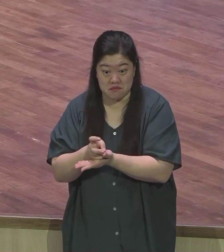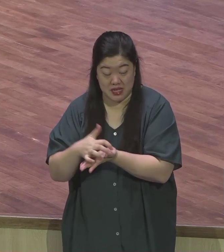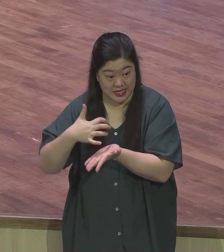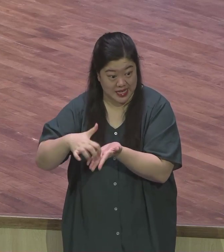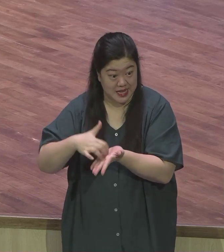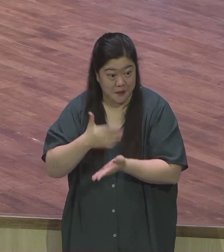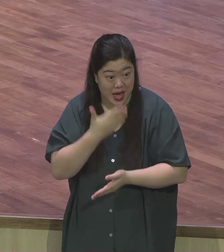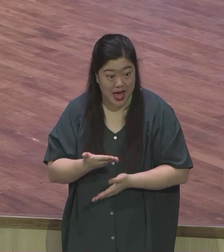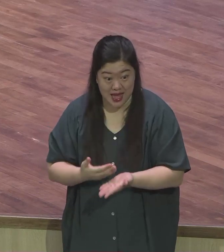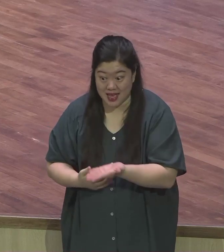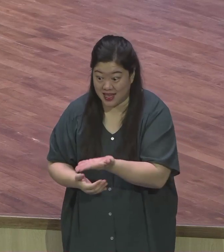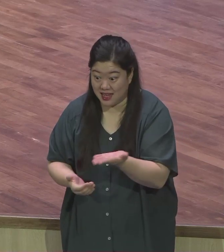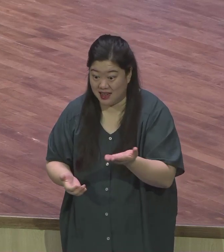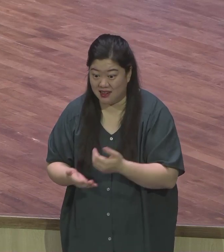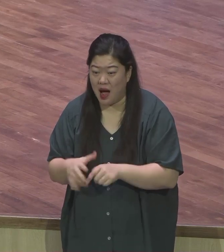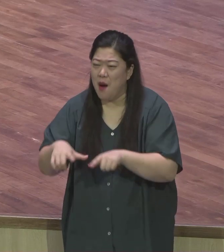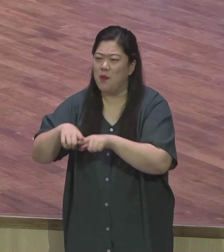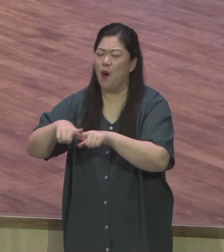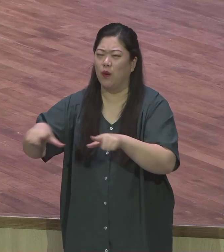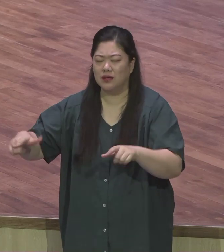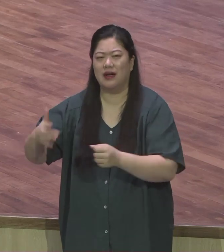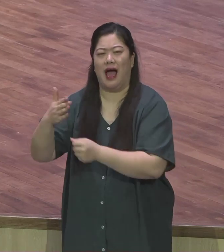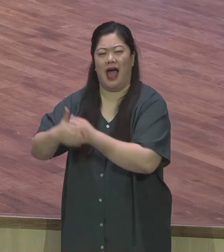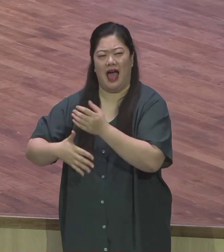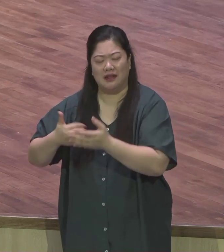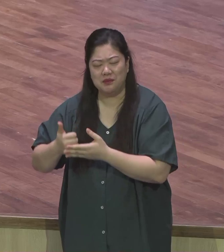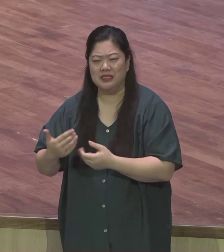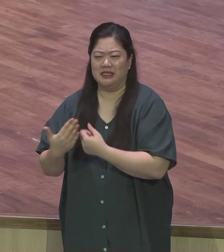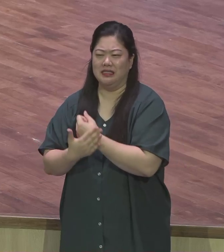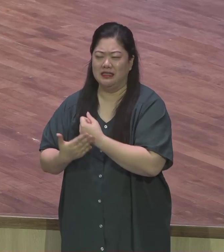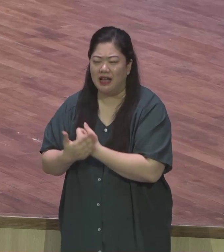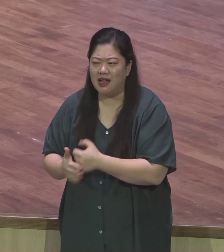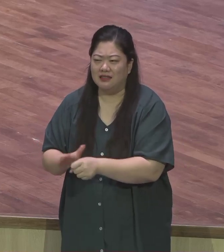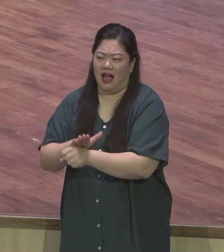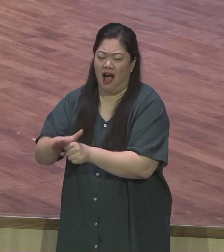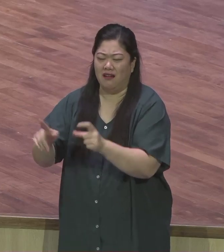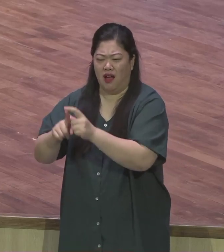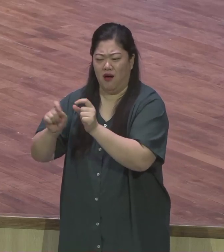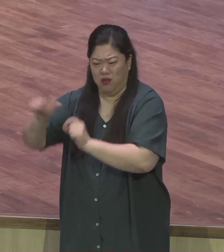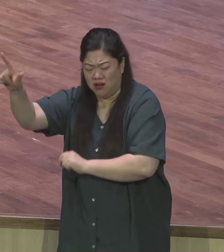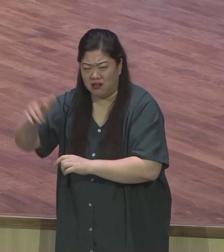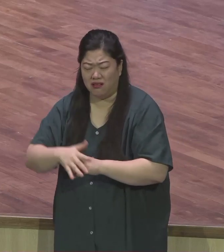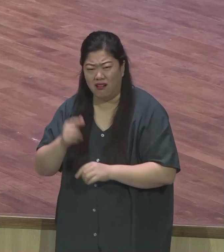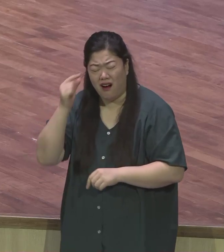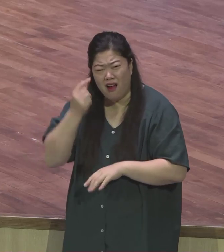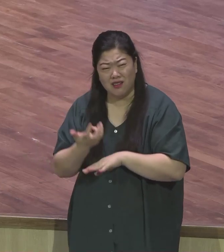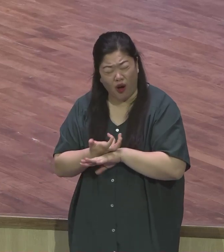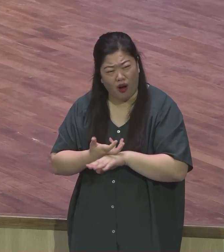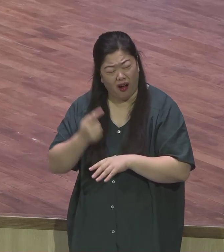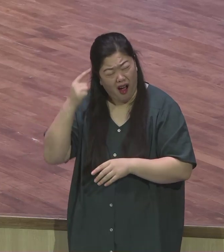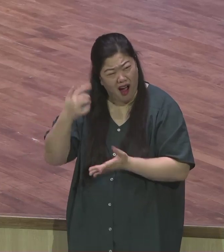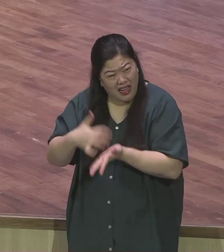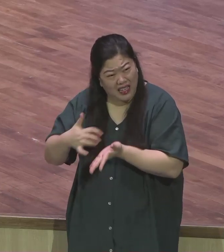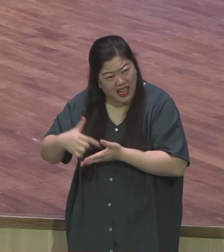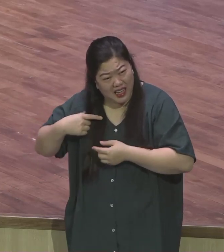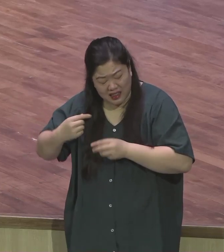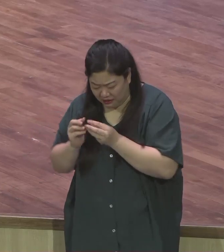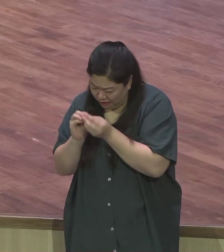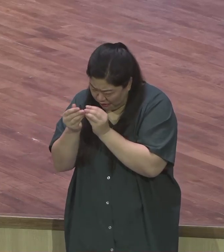특이한 제목이긴 한데 설마 탈모 관련 광고 멘트를 제가 하는 건 아니고요 우리가 머리털을 샌다는